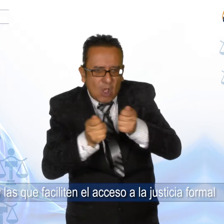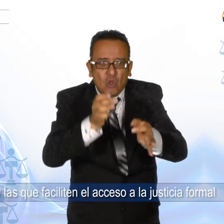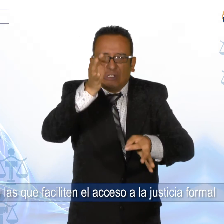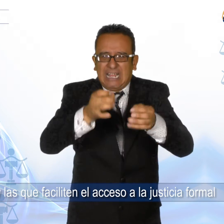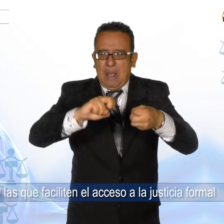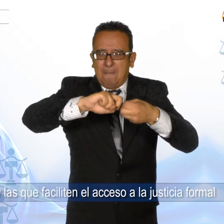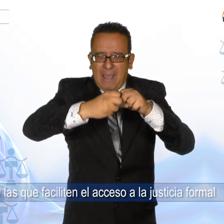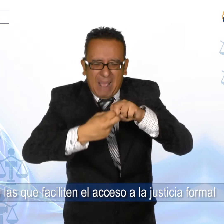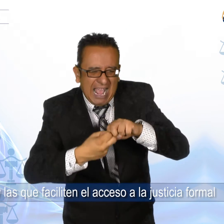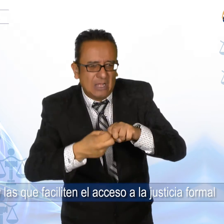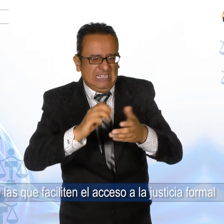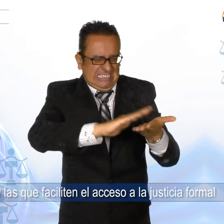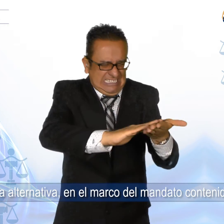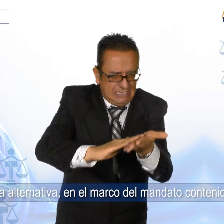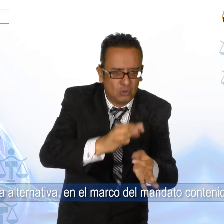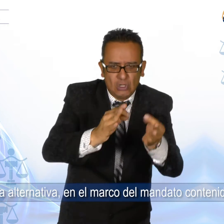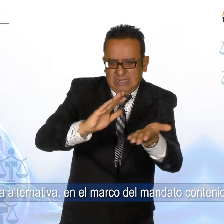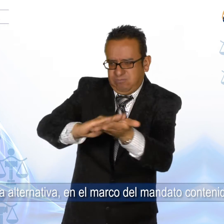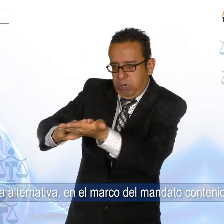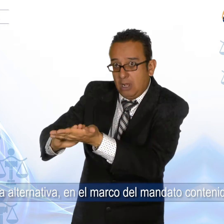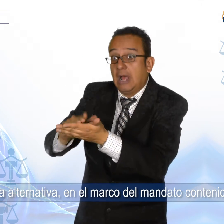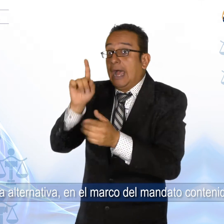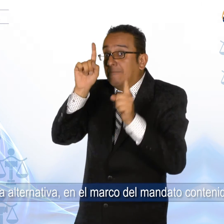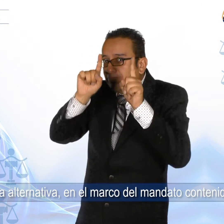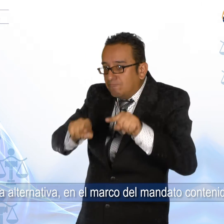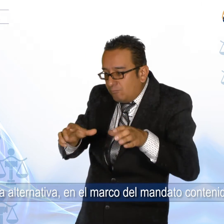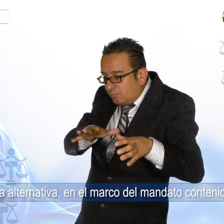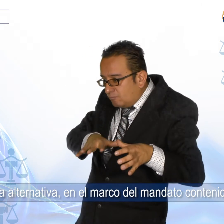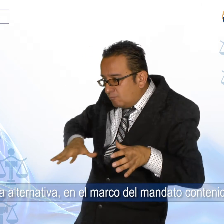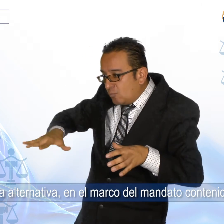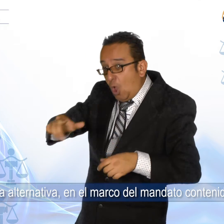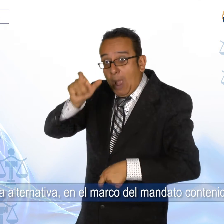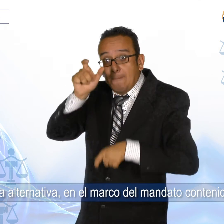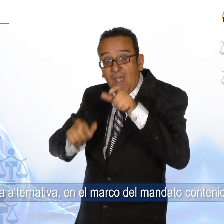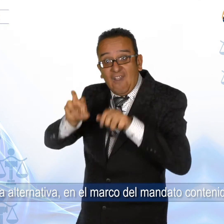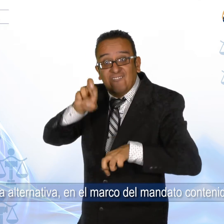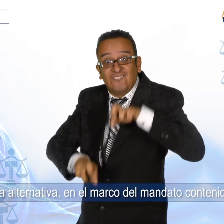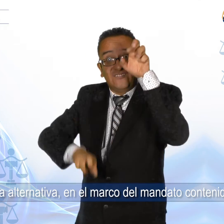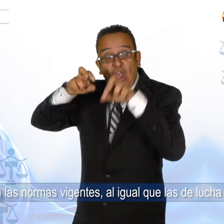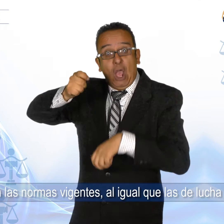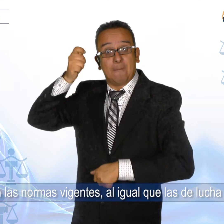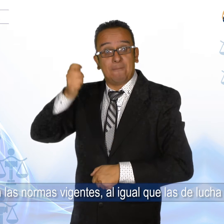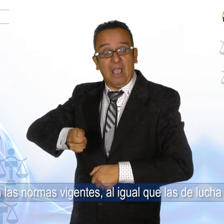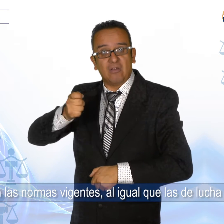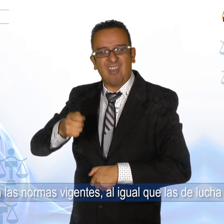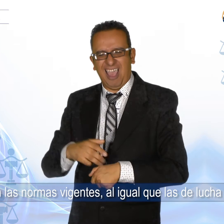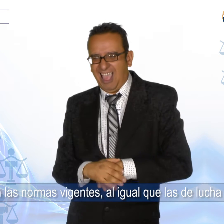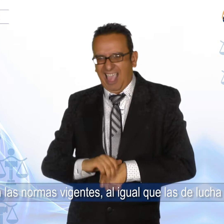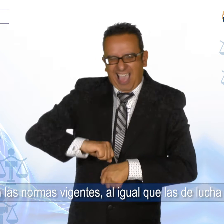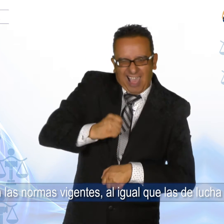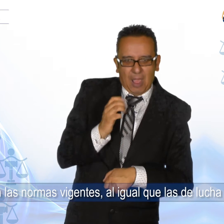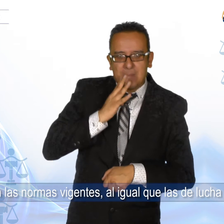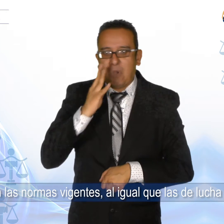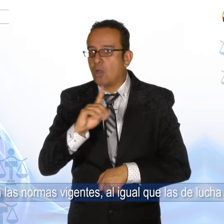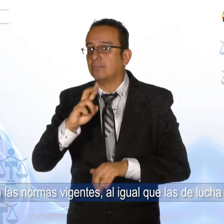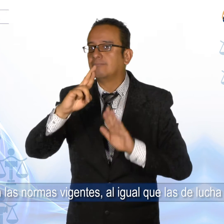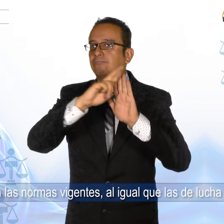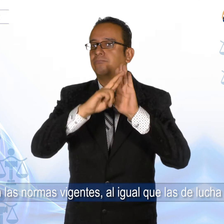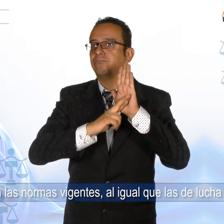acceso a la justicia formal y a la alternativa, en el marco del mandato contenido en las normas vigentes, al igual que las de lucha